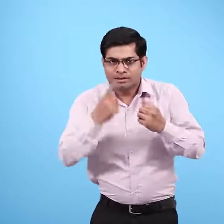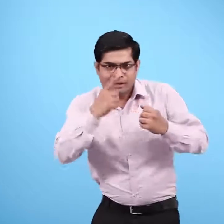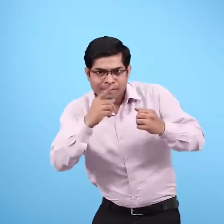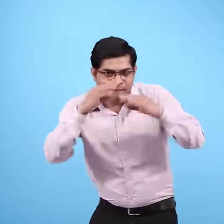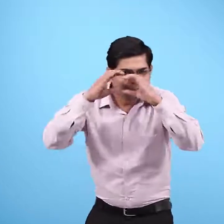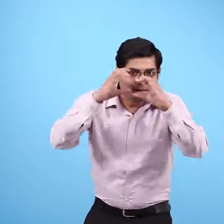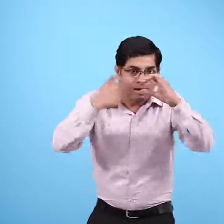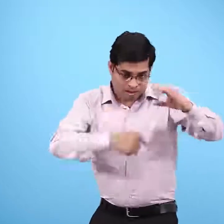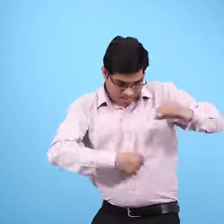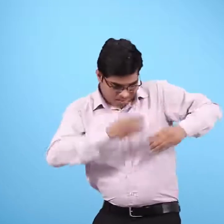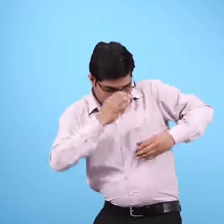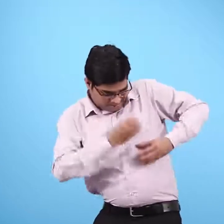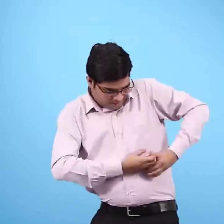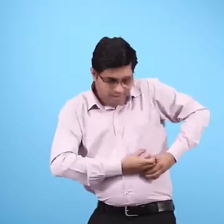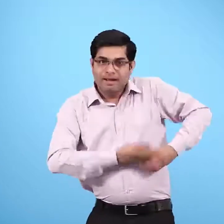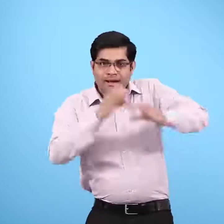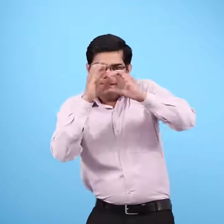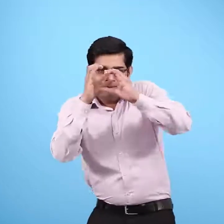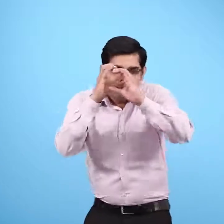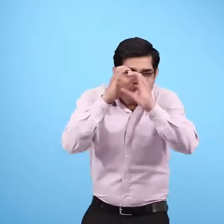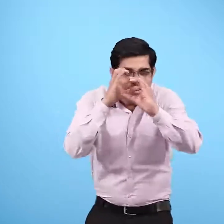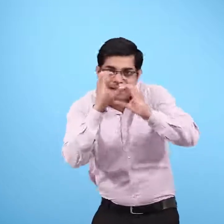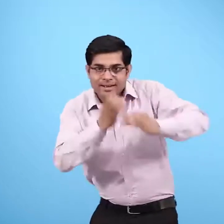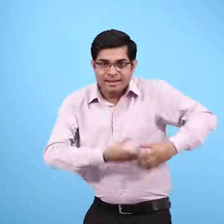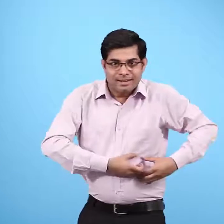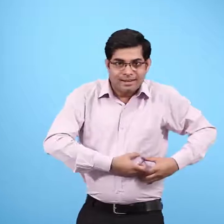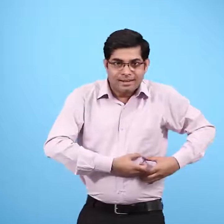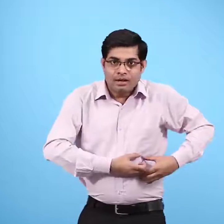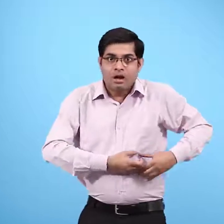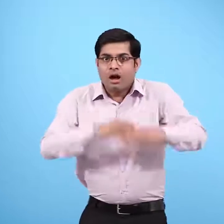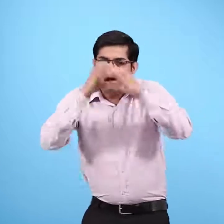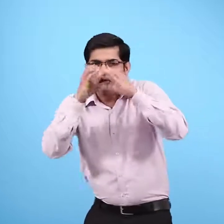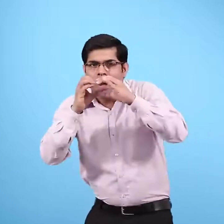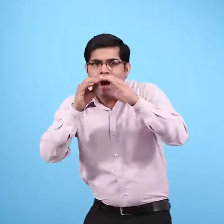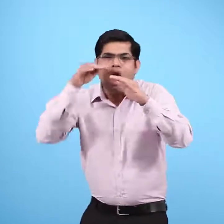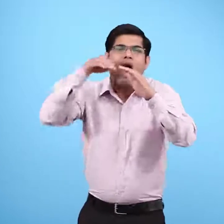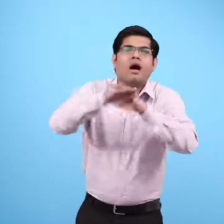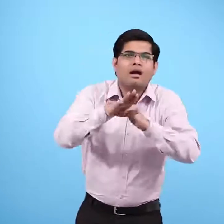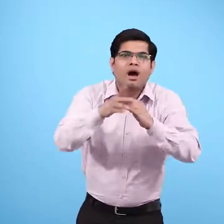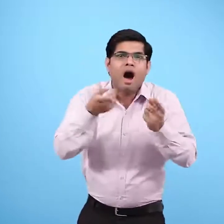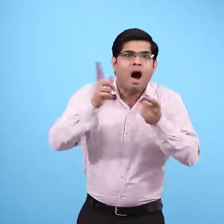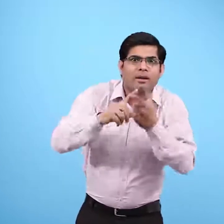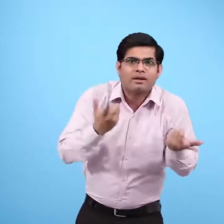उसमें ज्ञांक लें अंदर का सारा हाल भाप लें